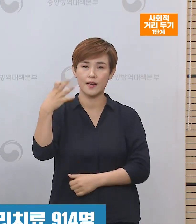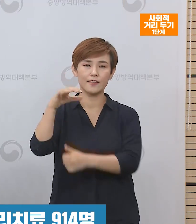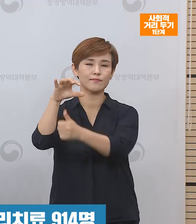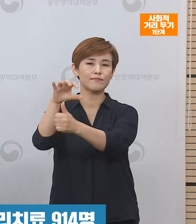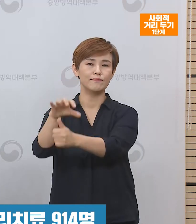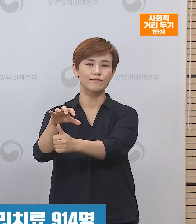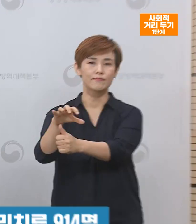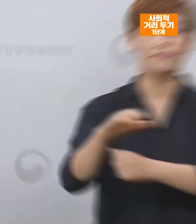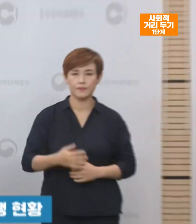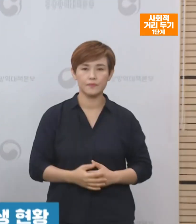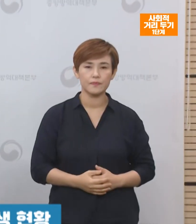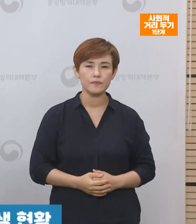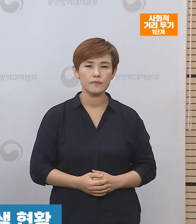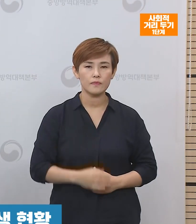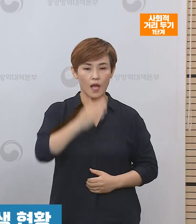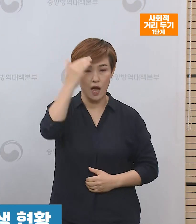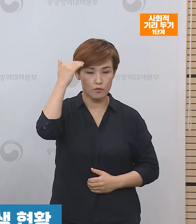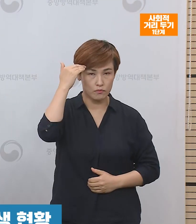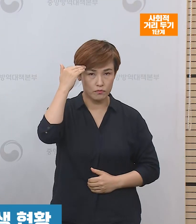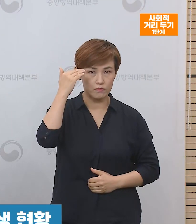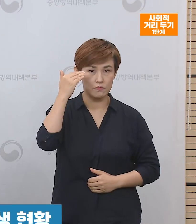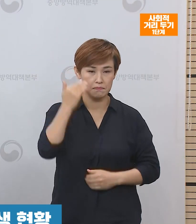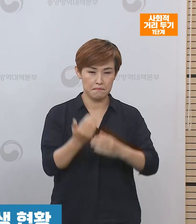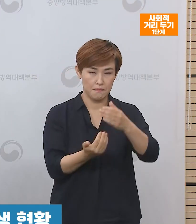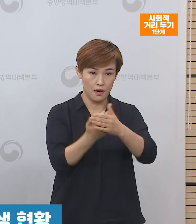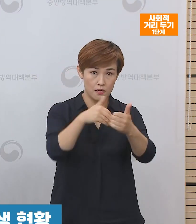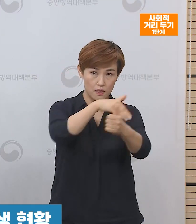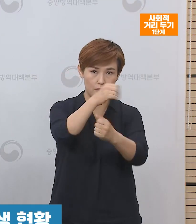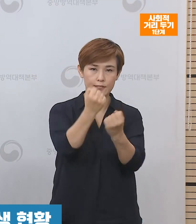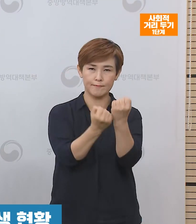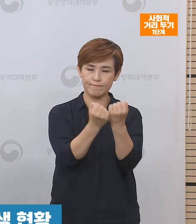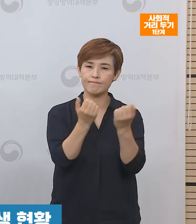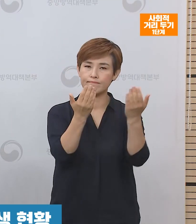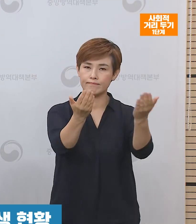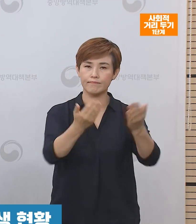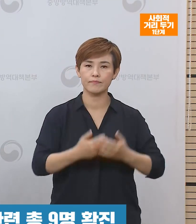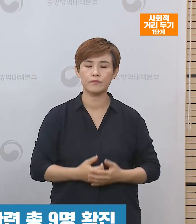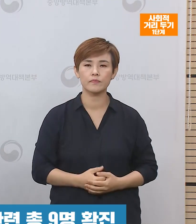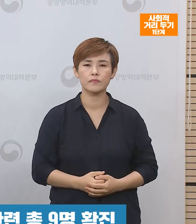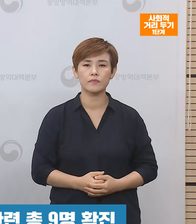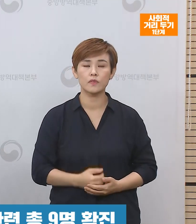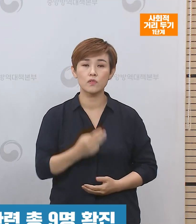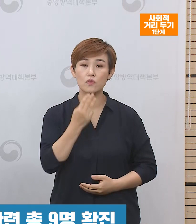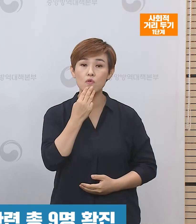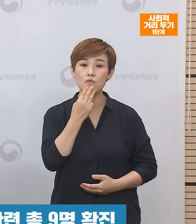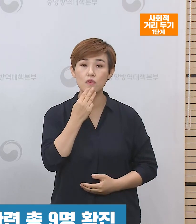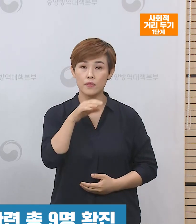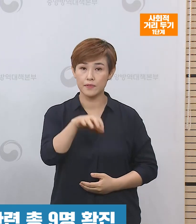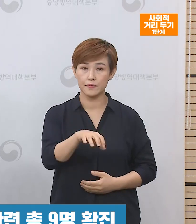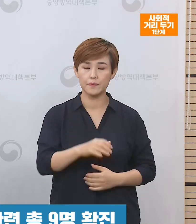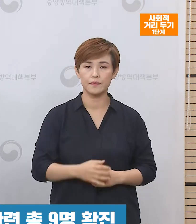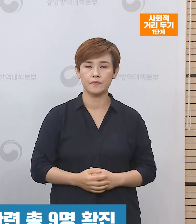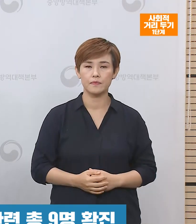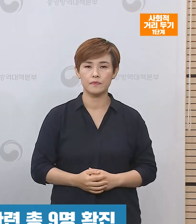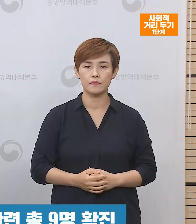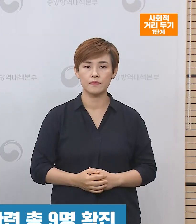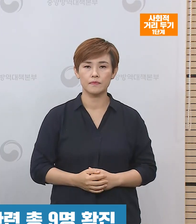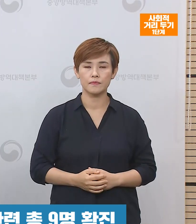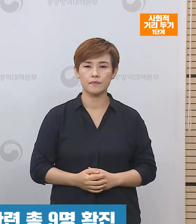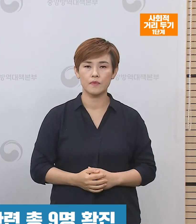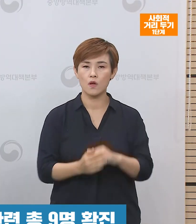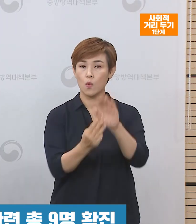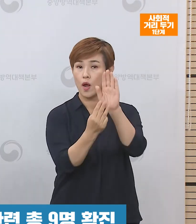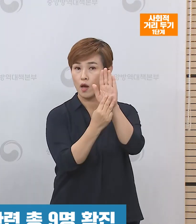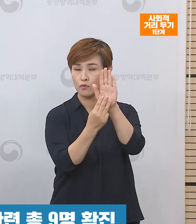격리 중입니다. 국내 발생 주요 현황을 말씀드리겠습니다. 서울입니다. 서울특별시